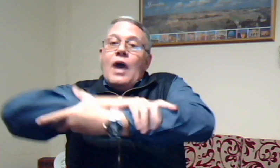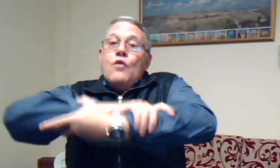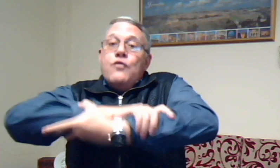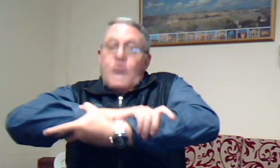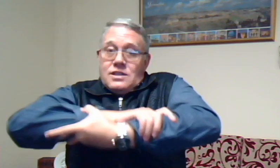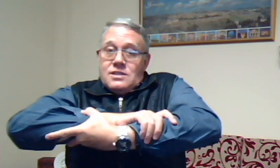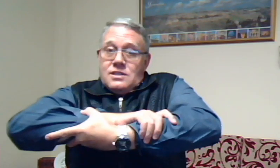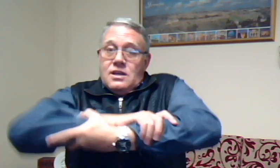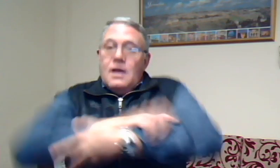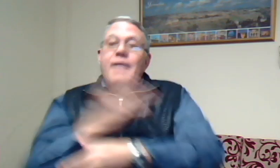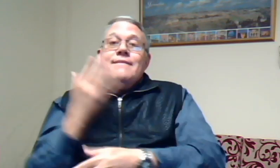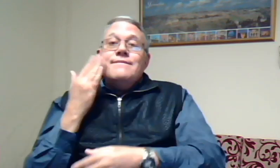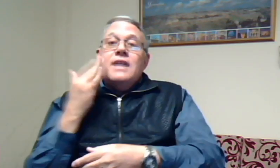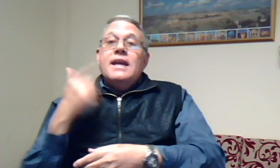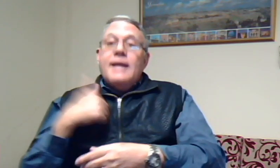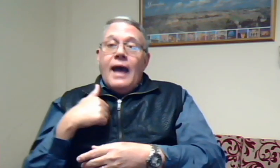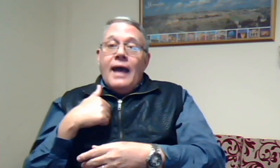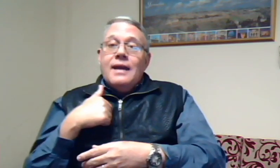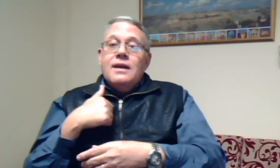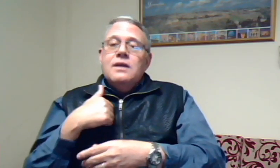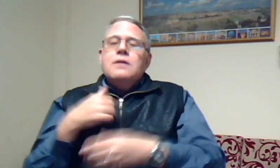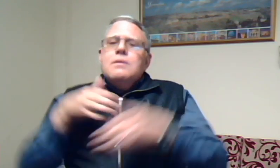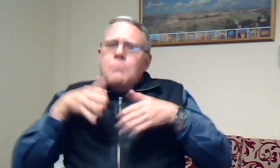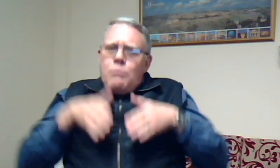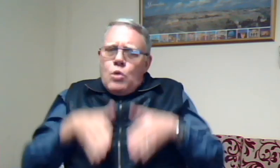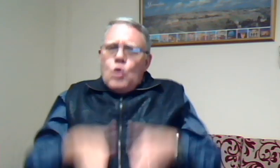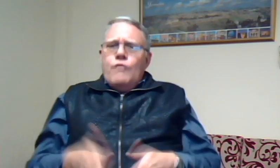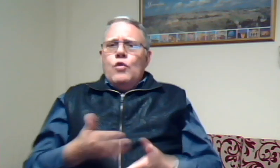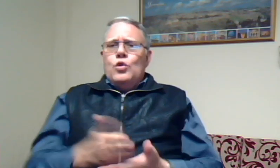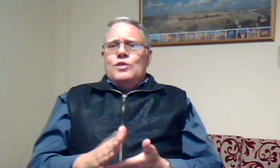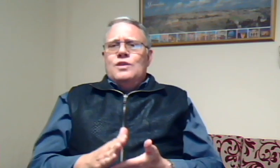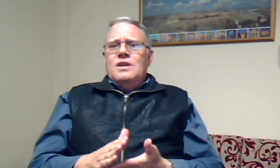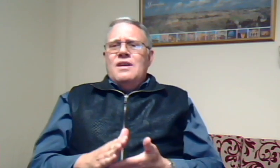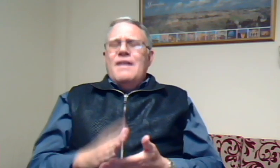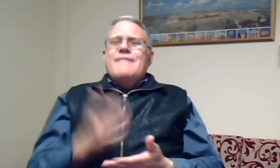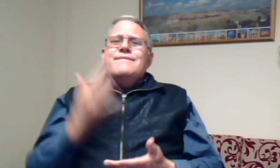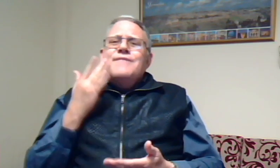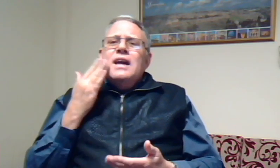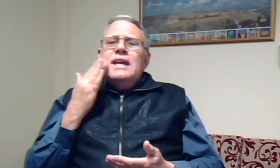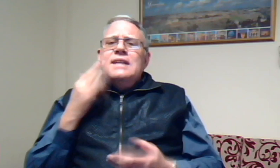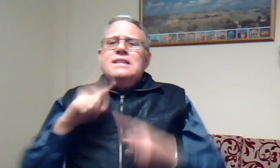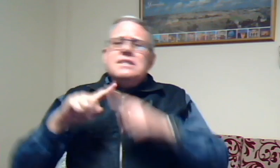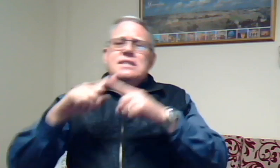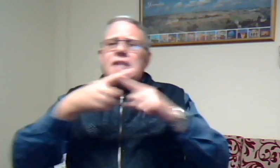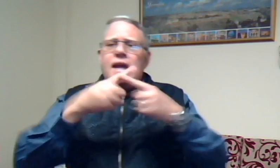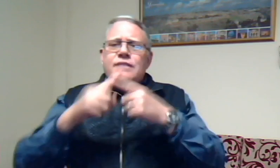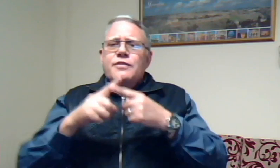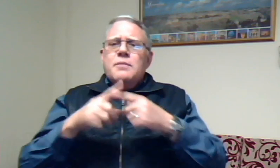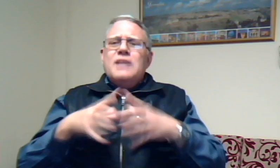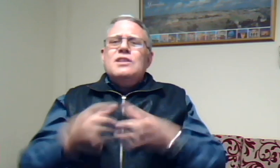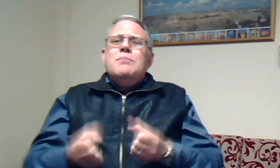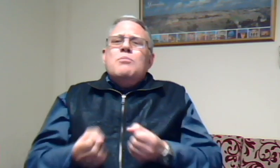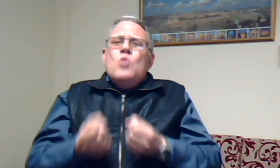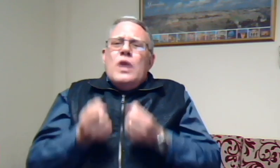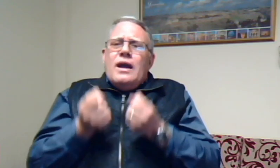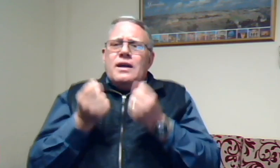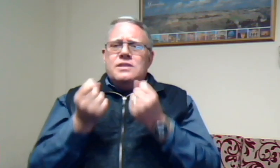vast wanneer ek moog word wanneer die strijd vir my te moeilik is